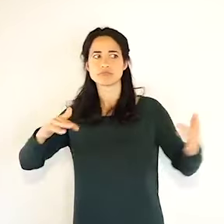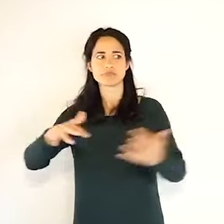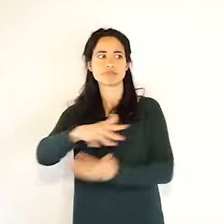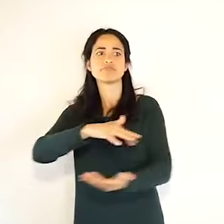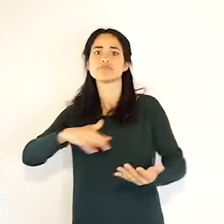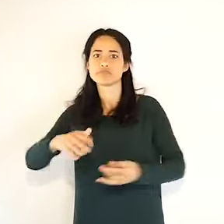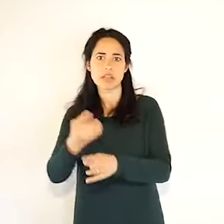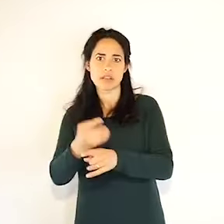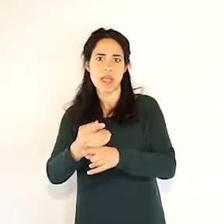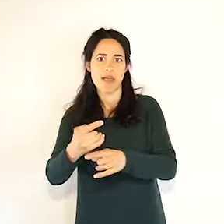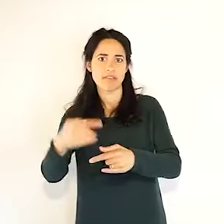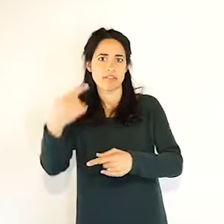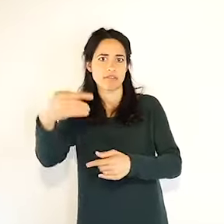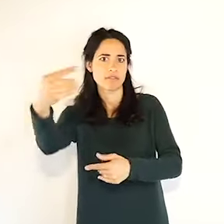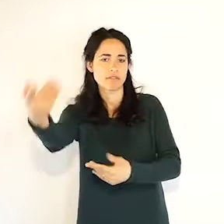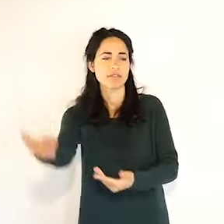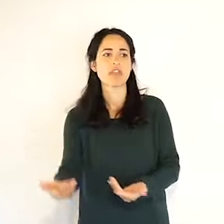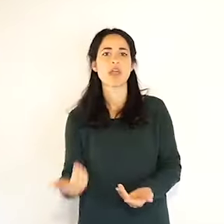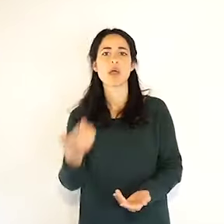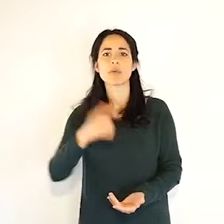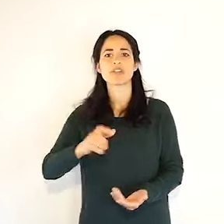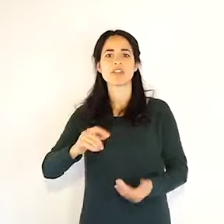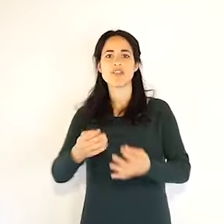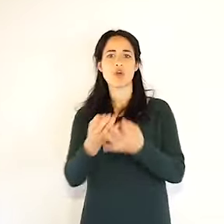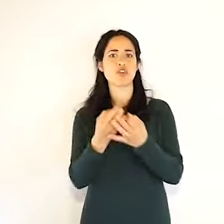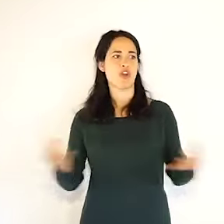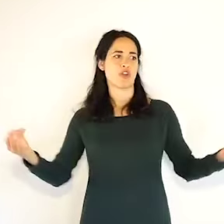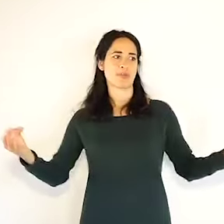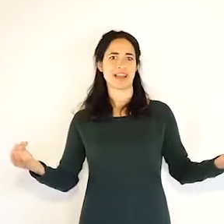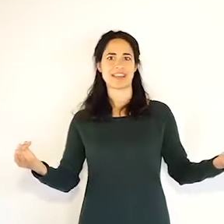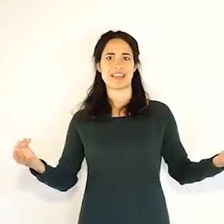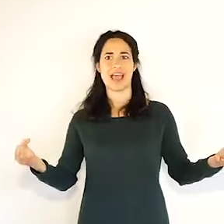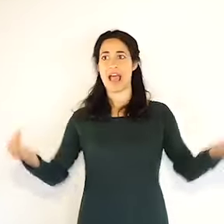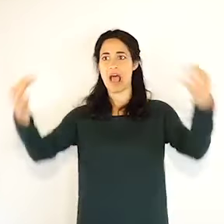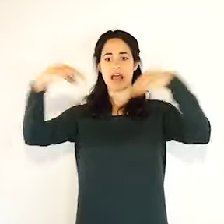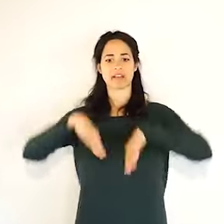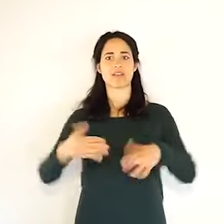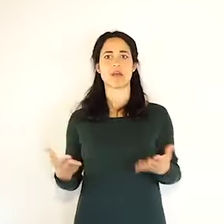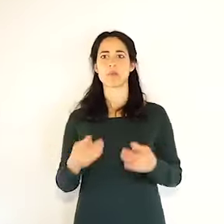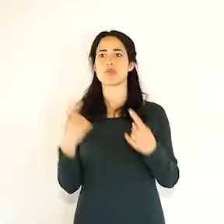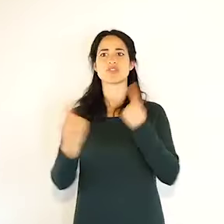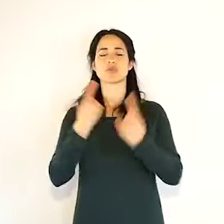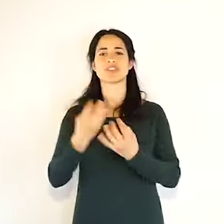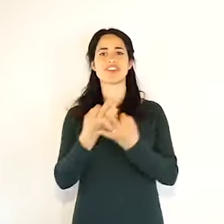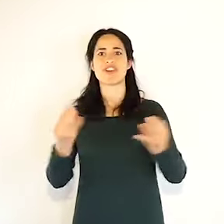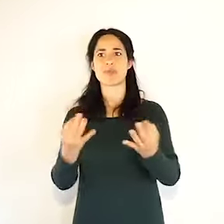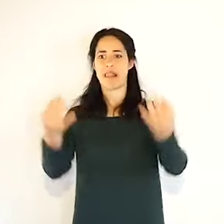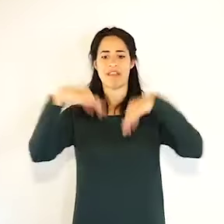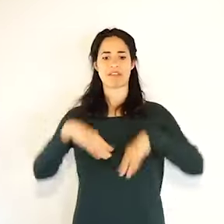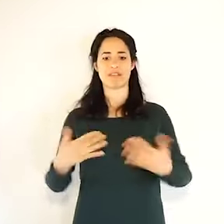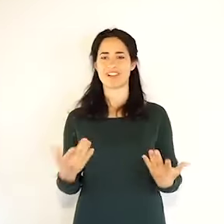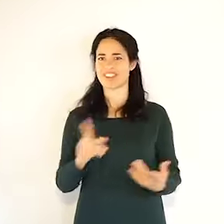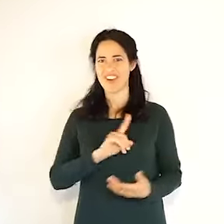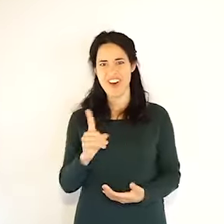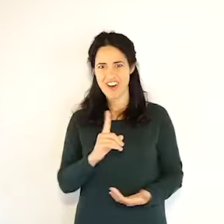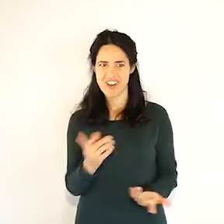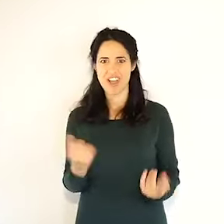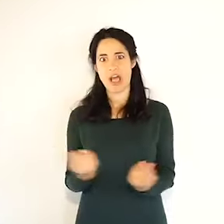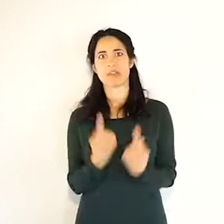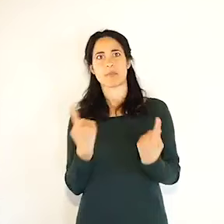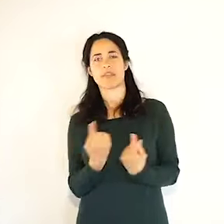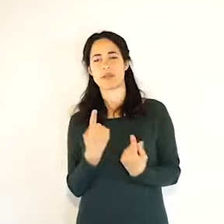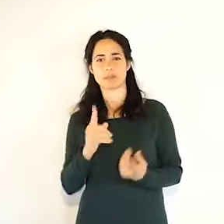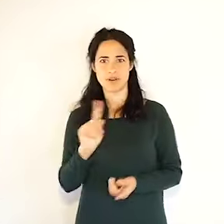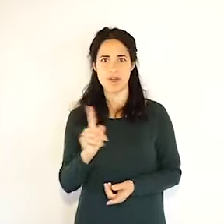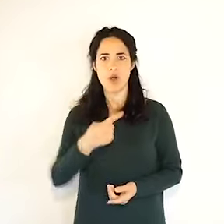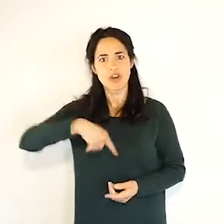per i quali secondo me e il Presidente condivide siamo già pronti a confrontarci con le organizzazioni sindacali e